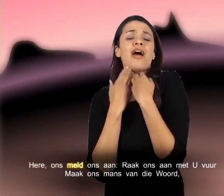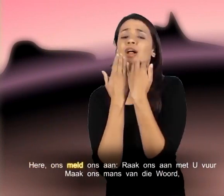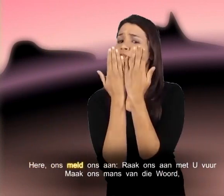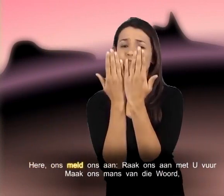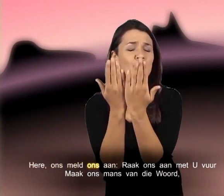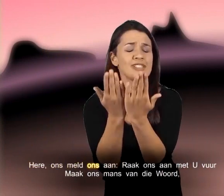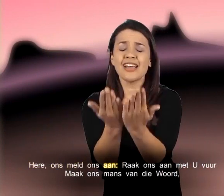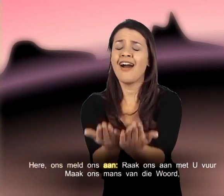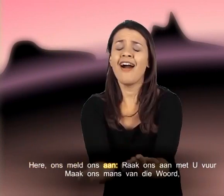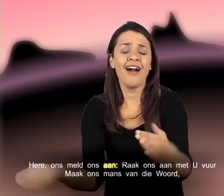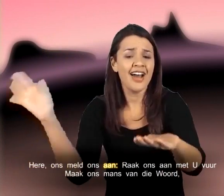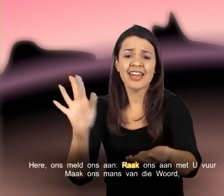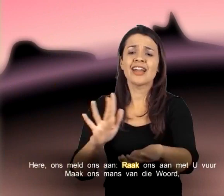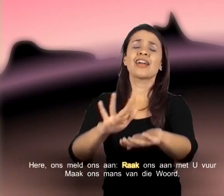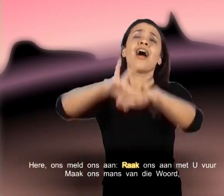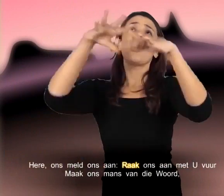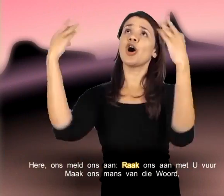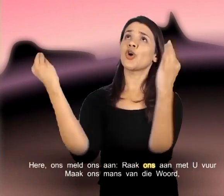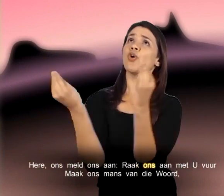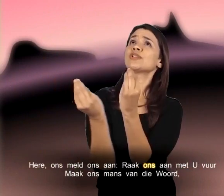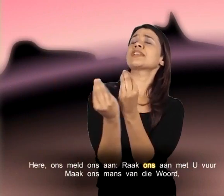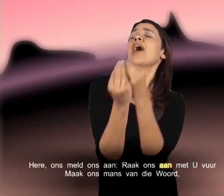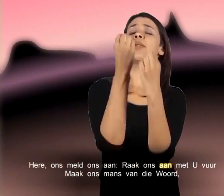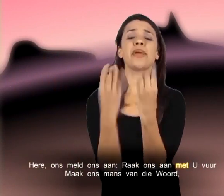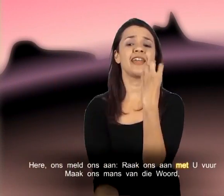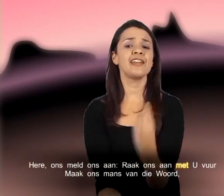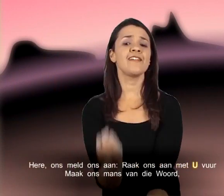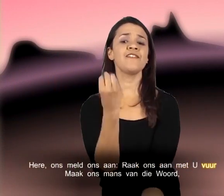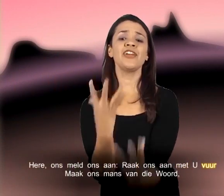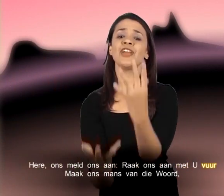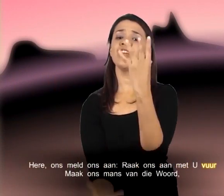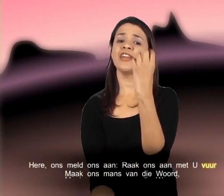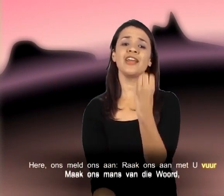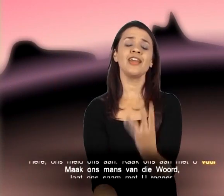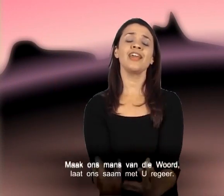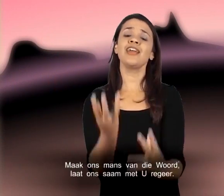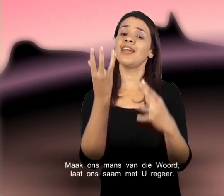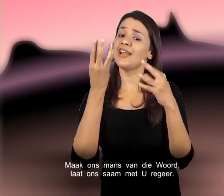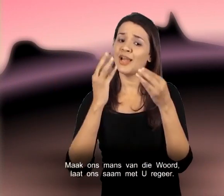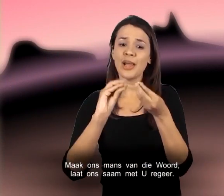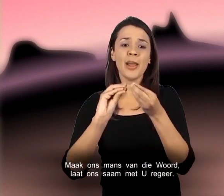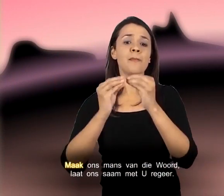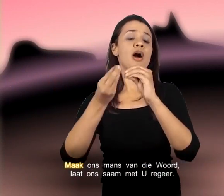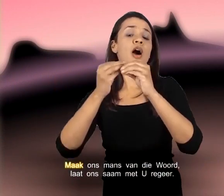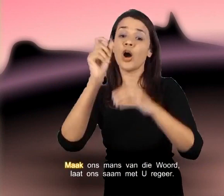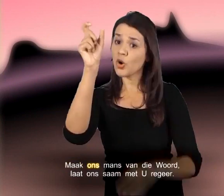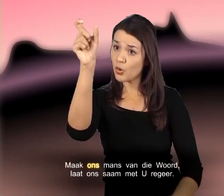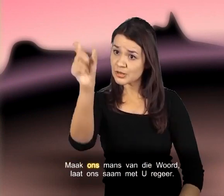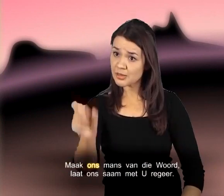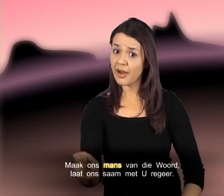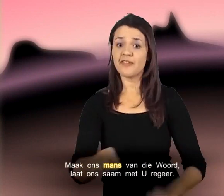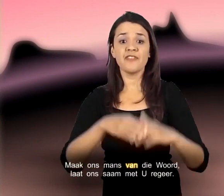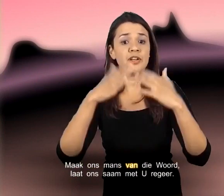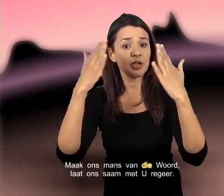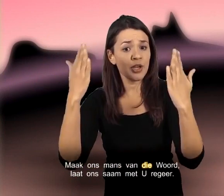kan ons Ons meld ons aan Raak ons aan met die vuur Maak